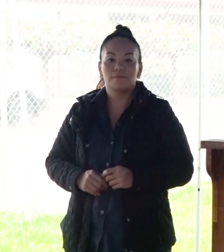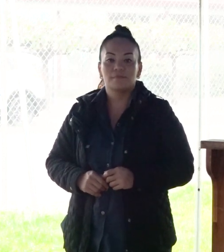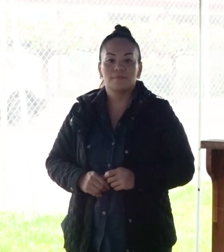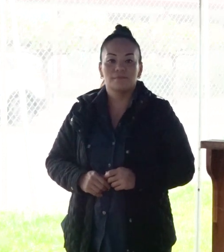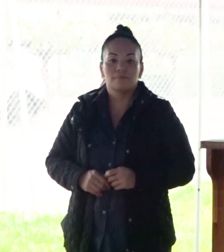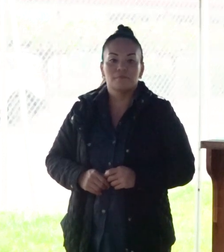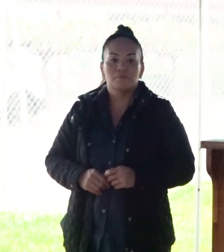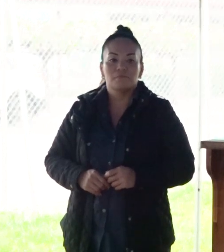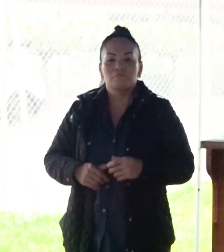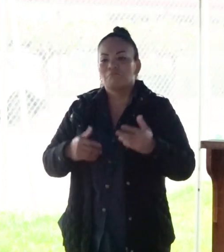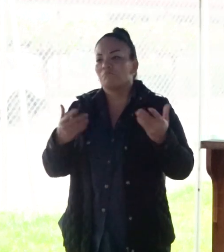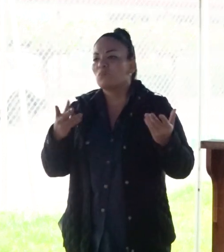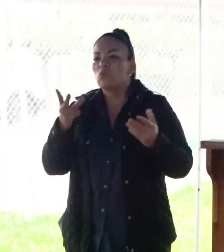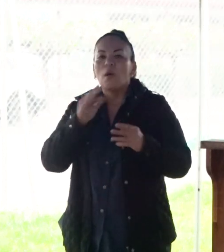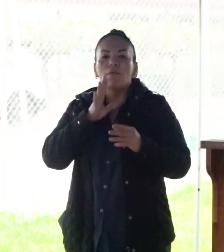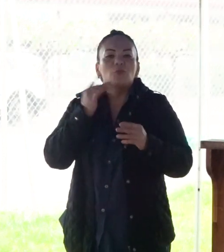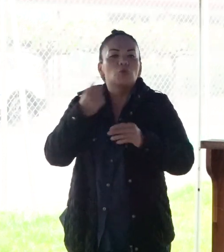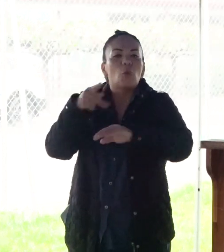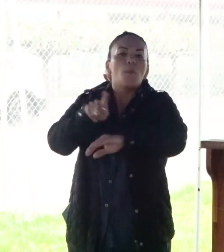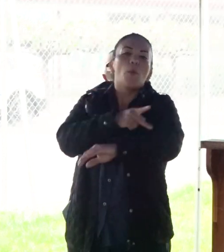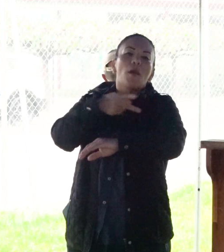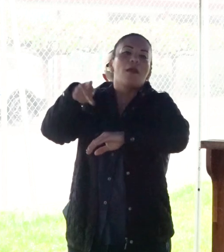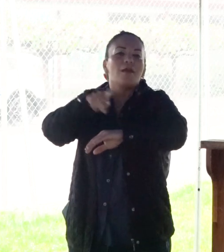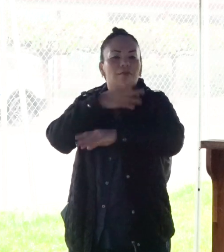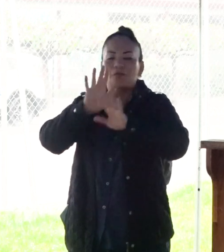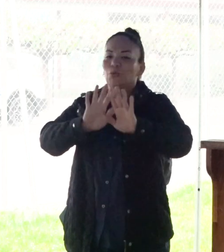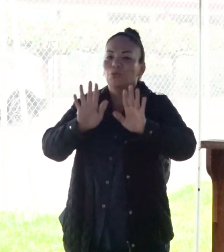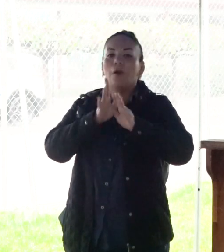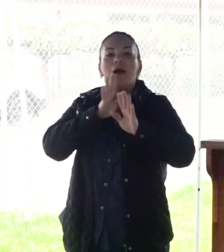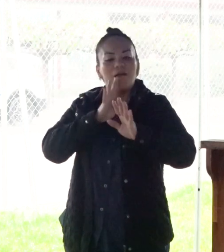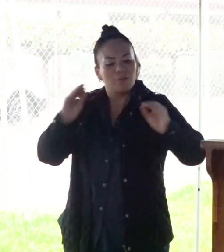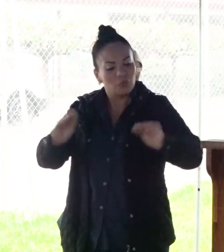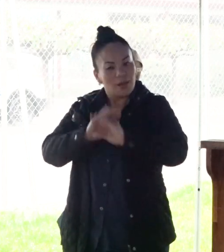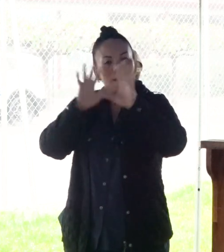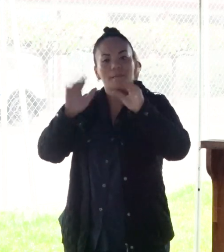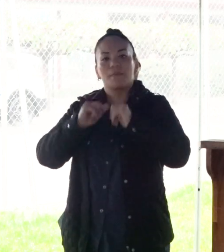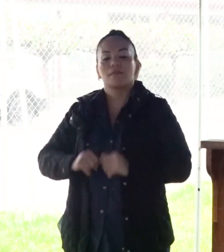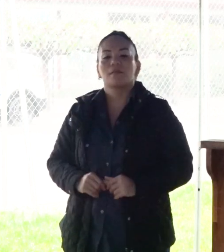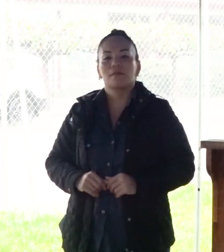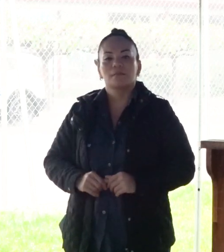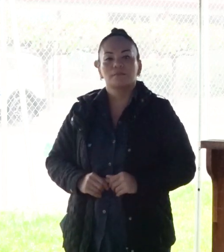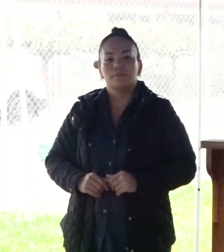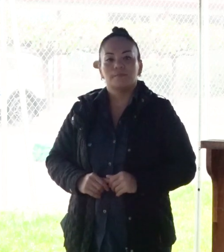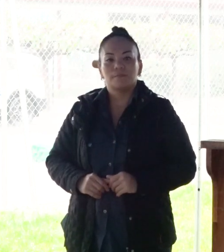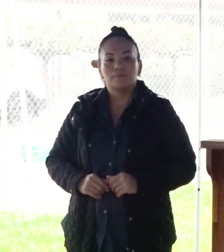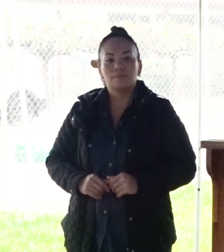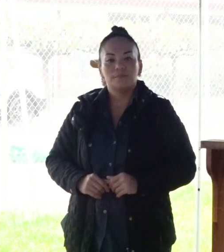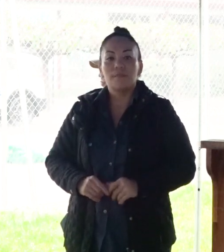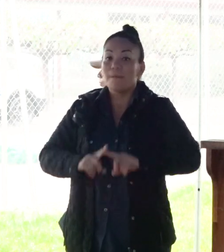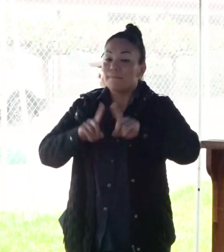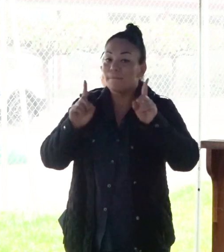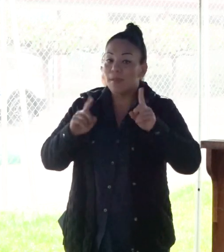No hablemos poéticamente, hablemos en plata blanca, pero